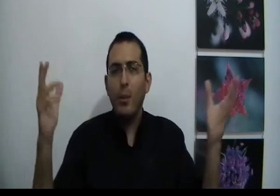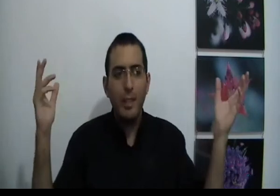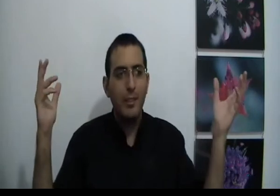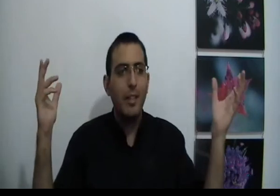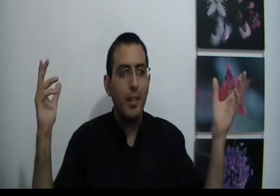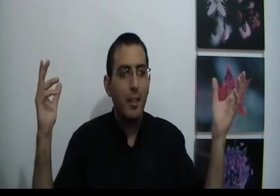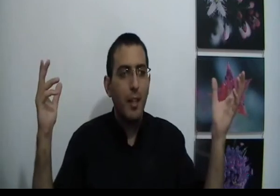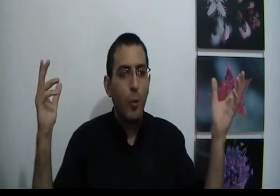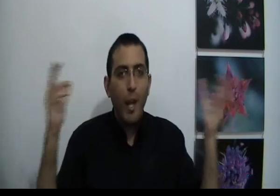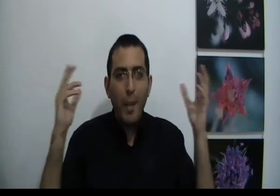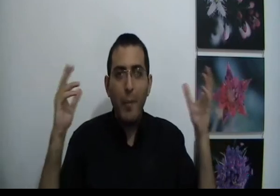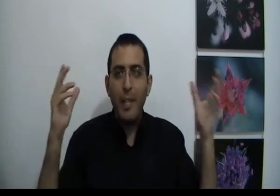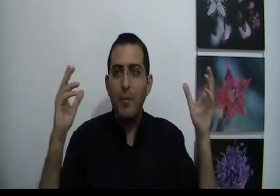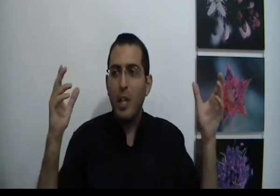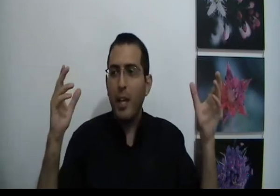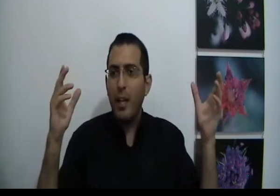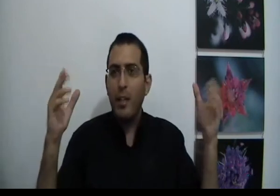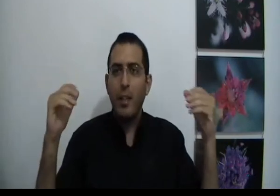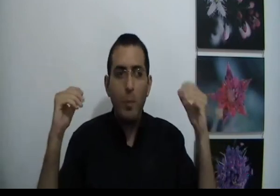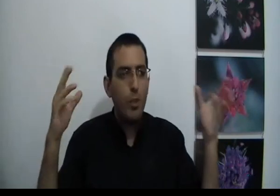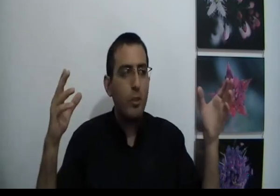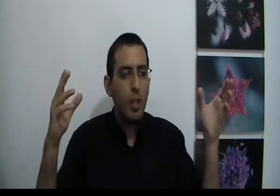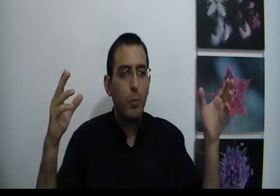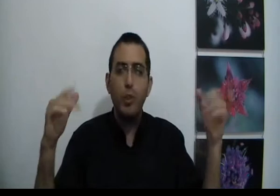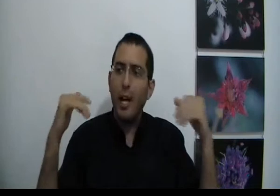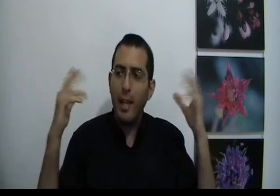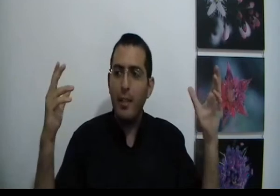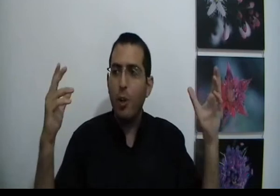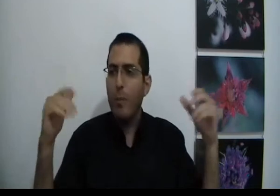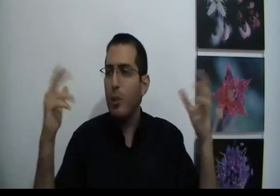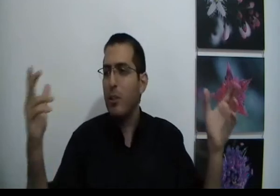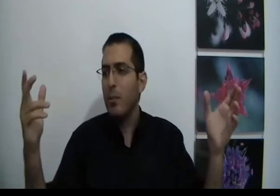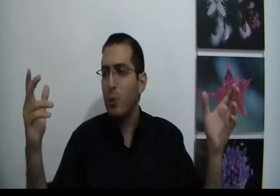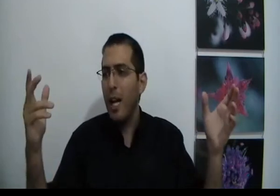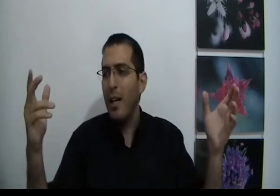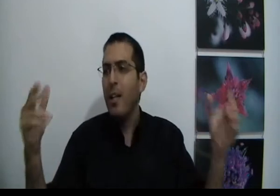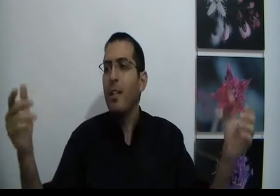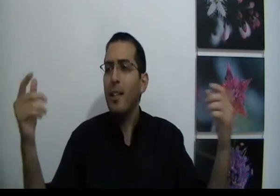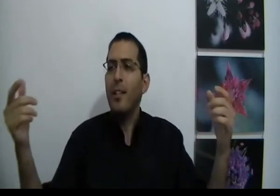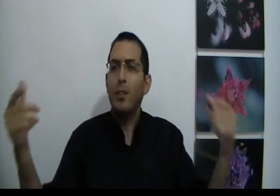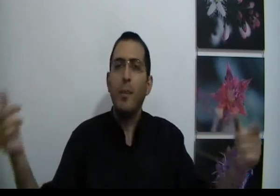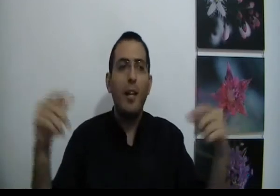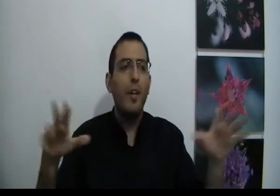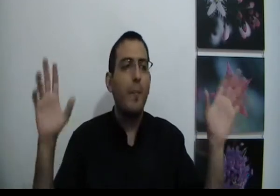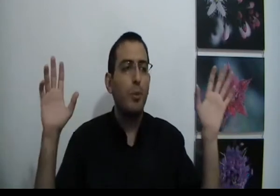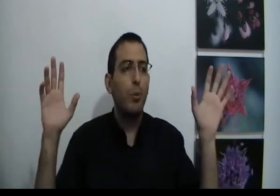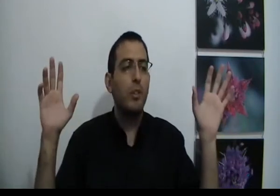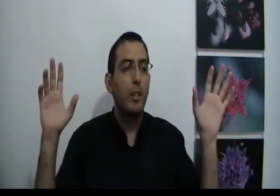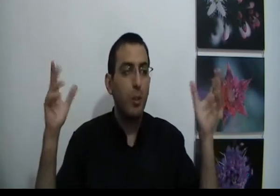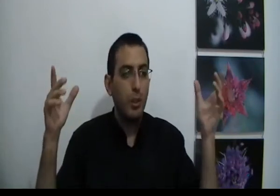רוצה את זה רע אולי בכלל בן אדם צריך מי שרוצה להיות מאושר, אני אעלה תיאור מי שרוצה להיות מאושר צריך לעשות תמיד ההפך מה שהוא רוצה. אתה רוצה להיות